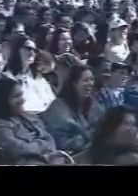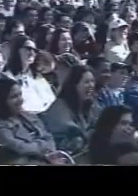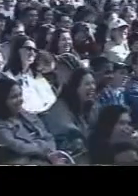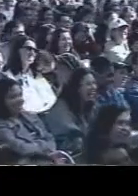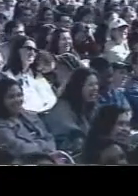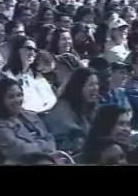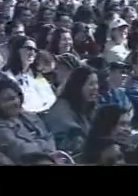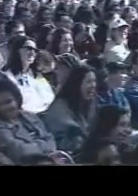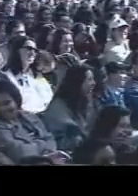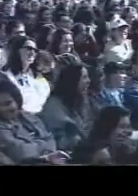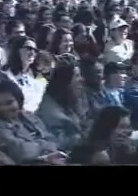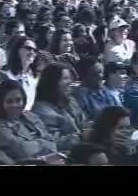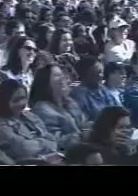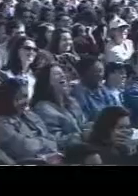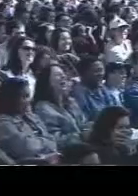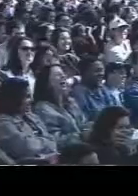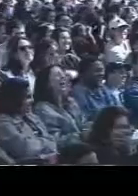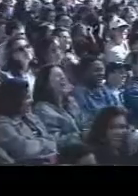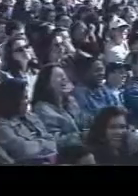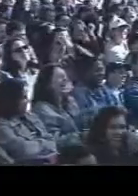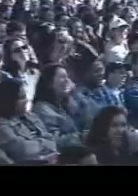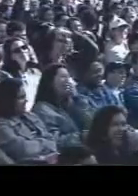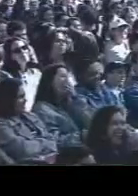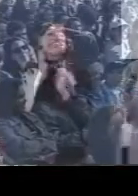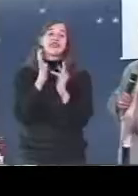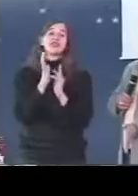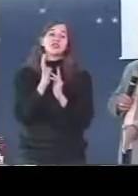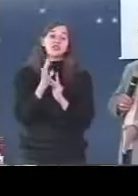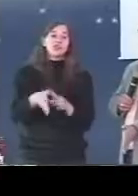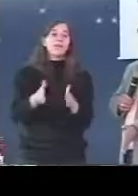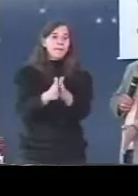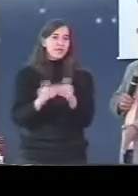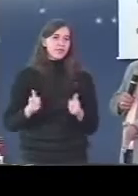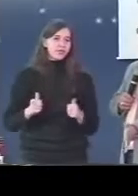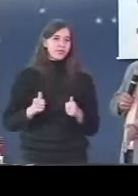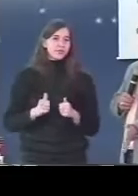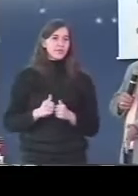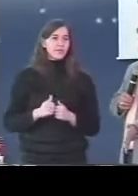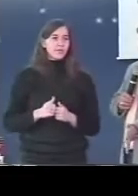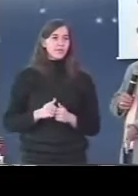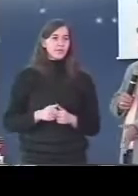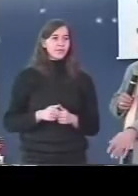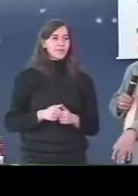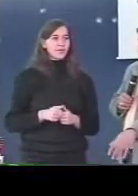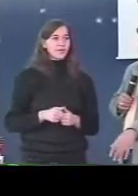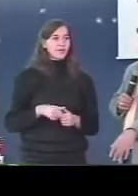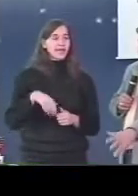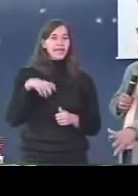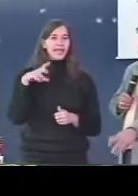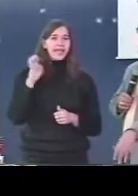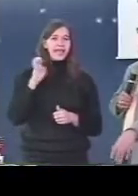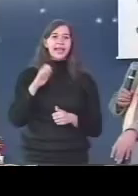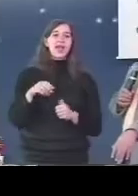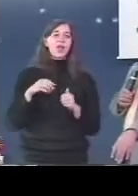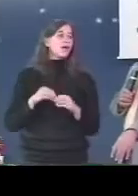e morria tudo mas ele entrou no mar e quando Deus viu ele entrando no mar, falou